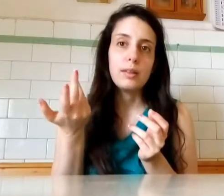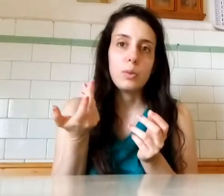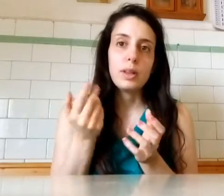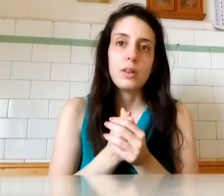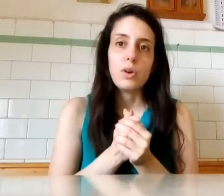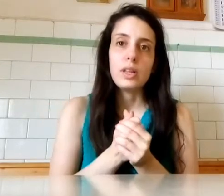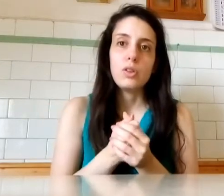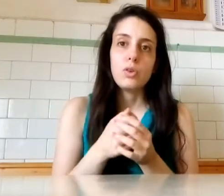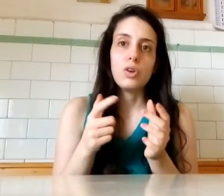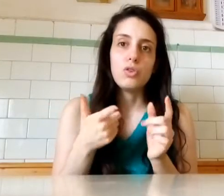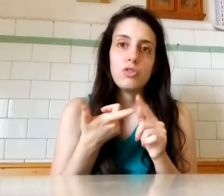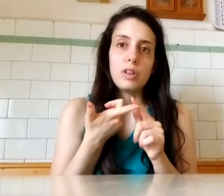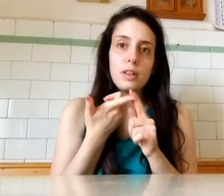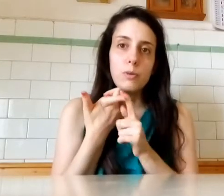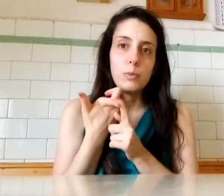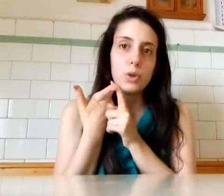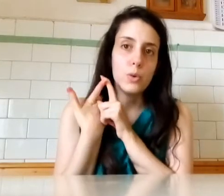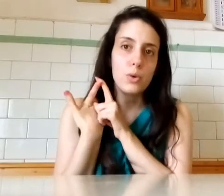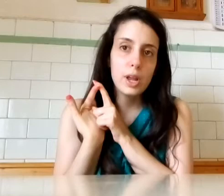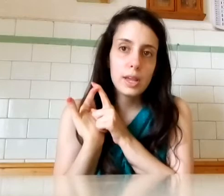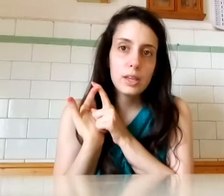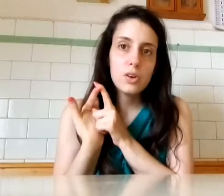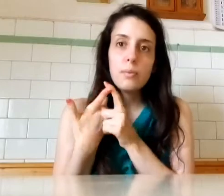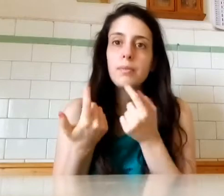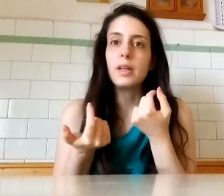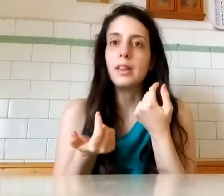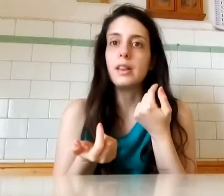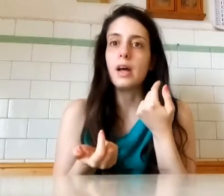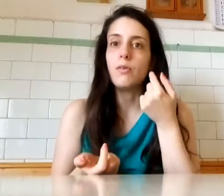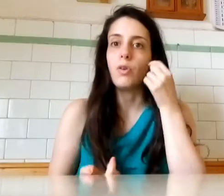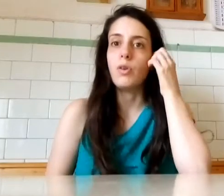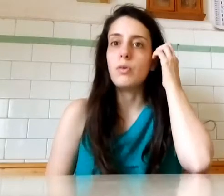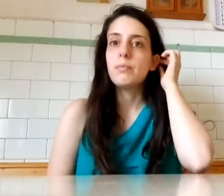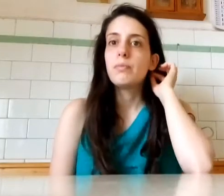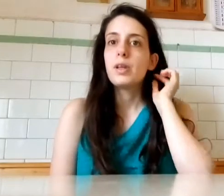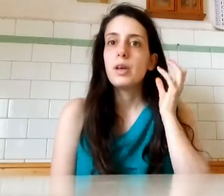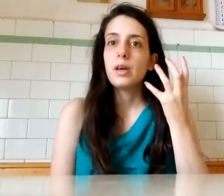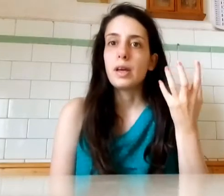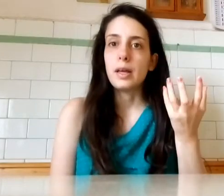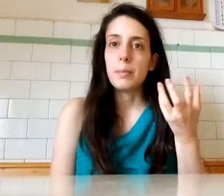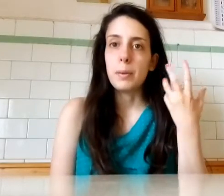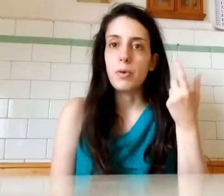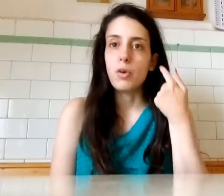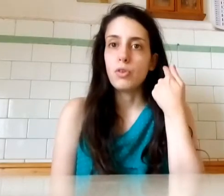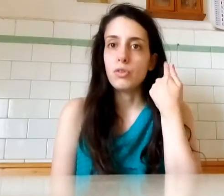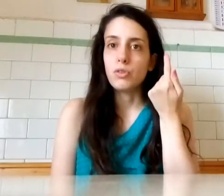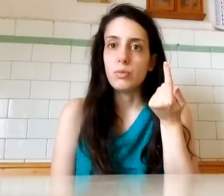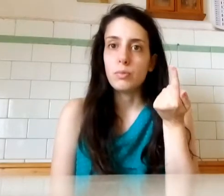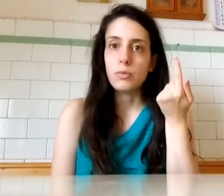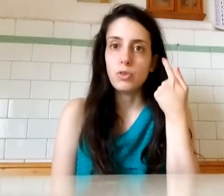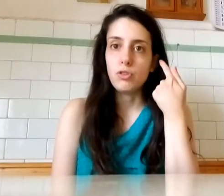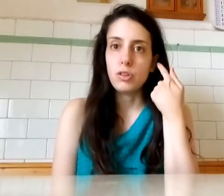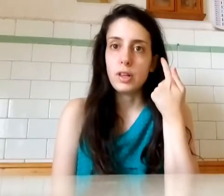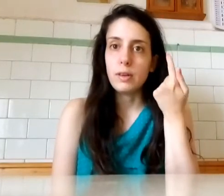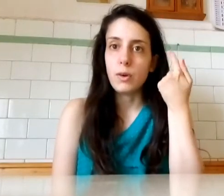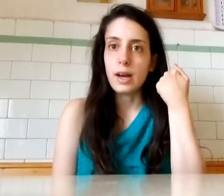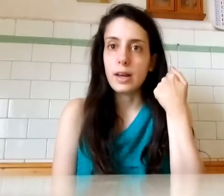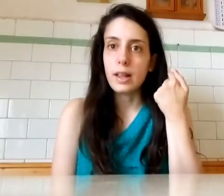situazione Ha detto che io non ci sentivo più da un orecchio Che stavo... Che per poco non ci sentivo neanche dall